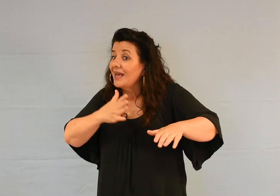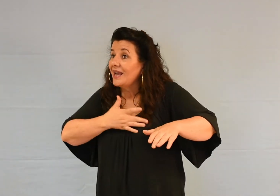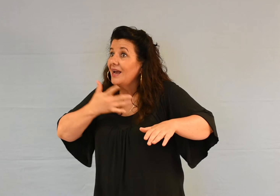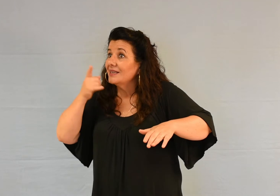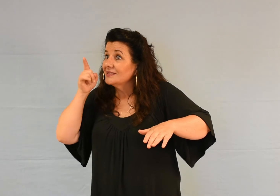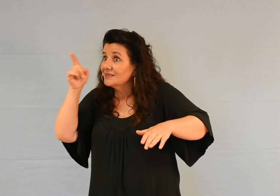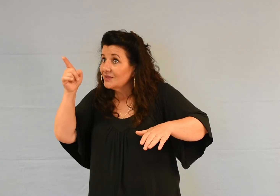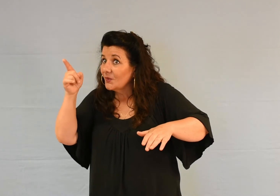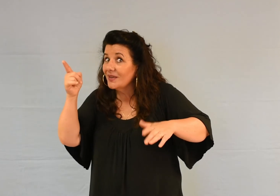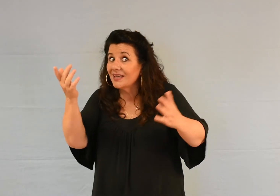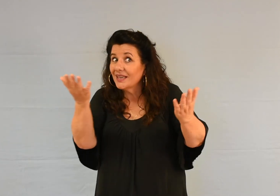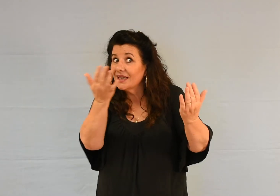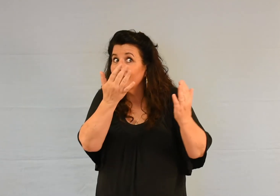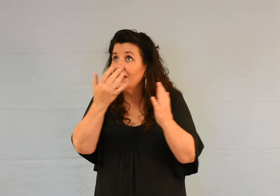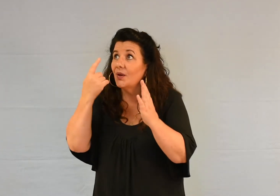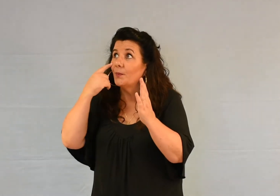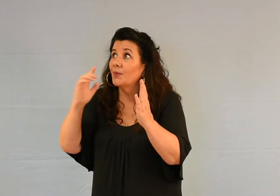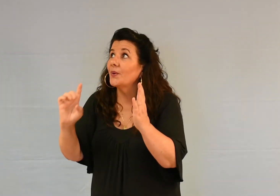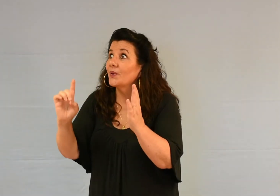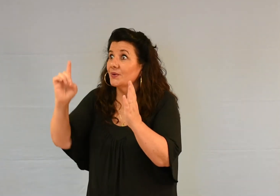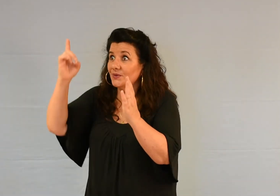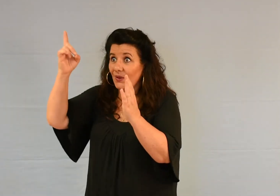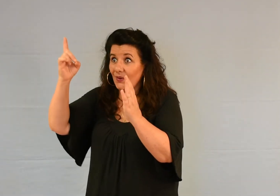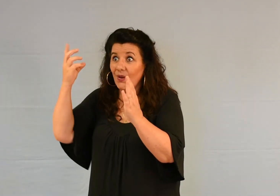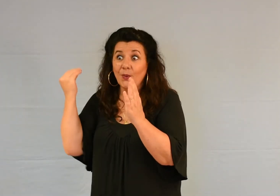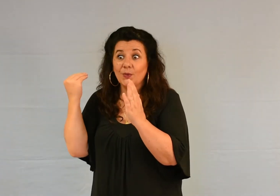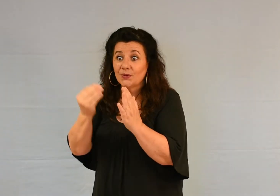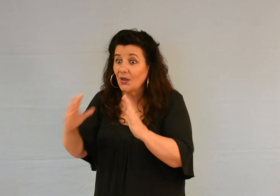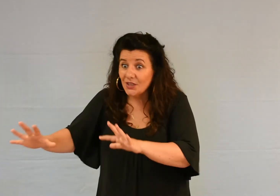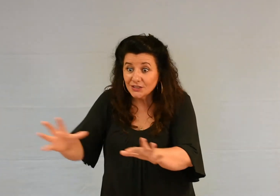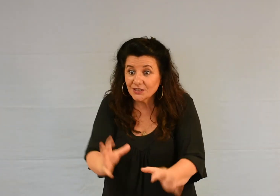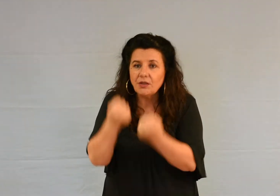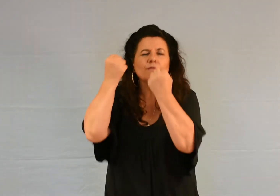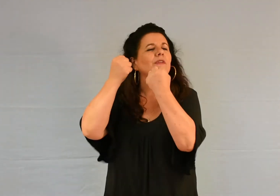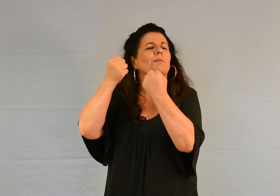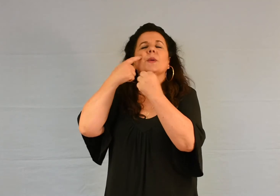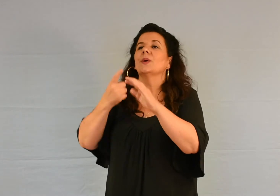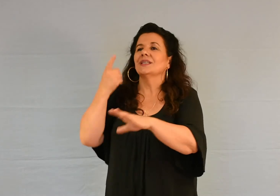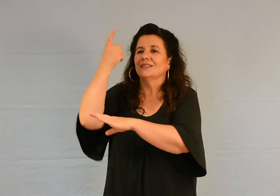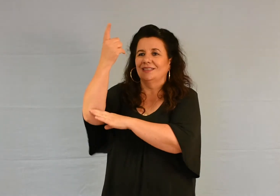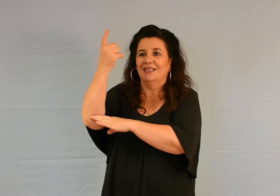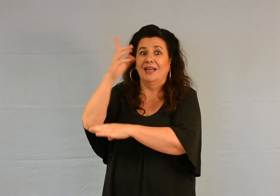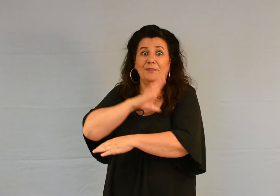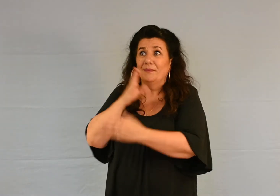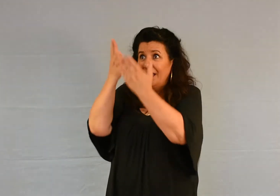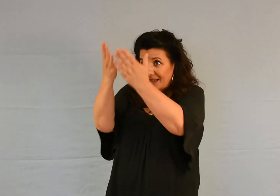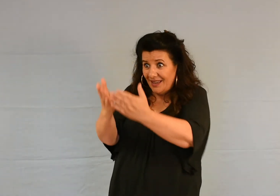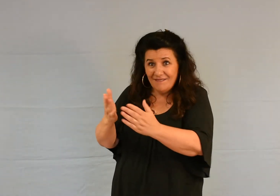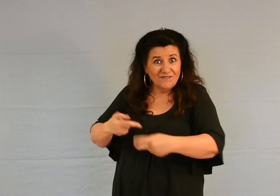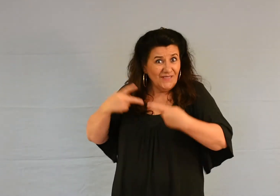vers Dieu. Car il est toujours vivant pour intercéder en leur faveur.